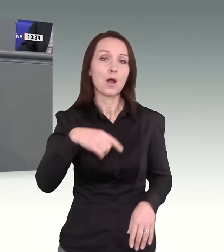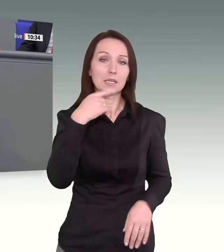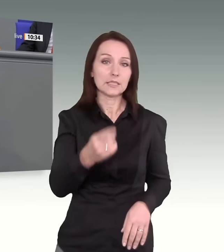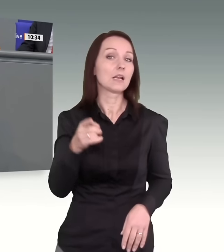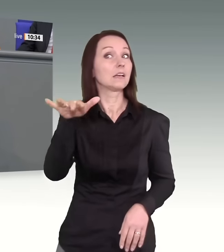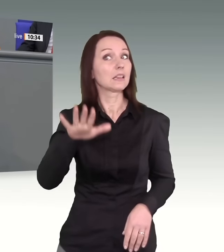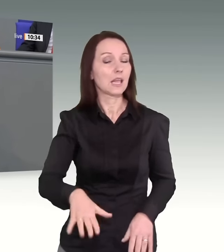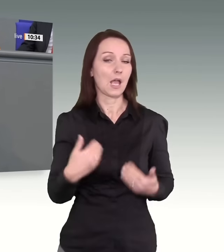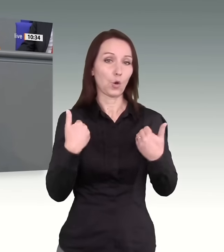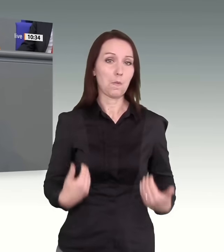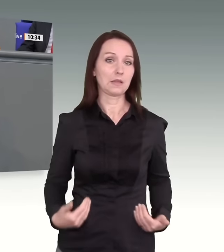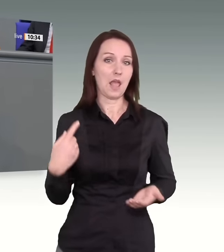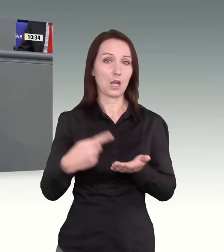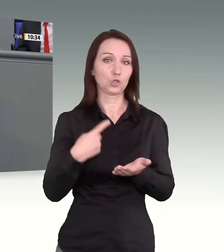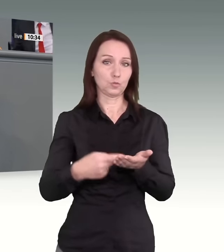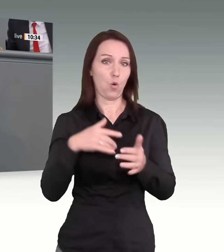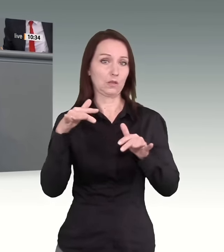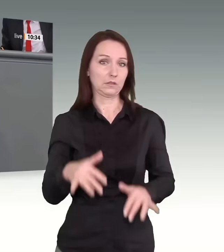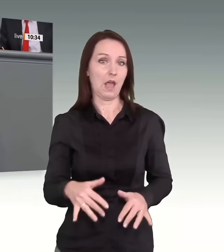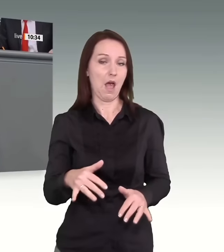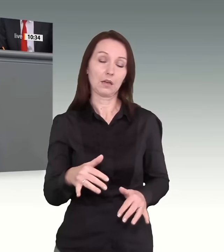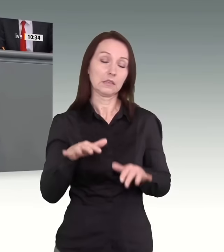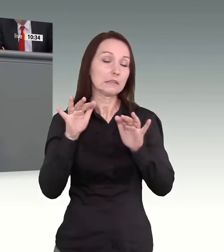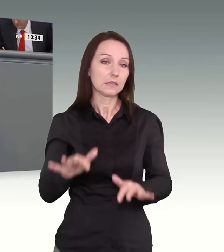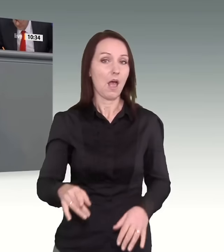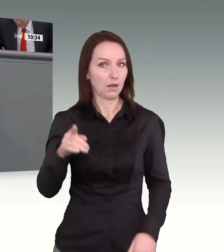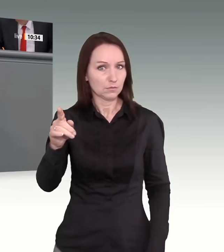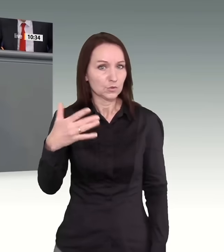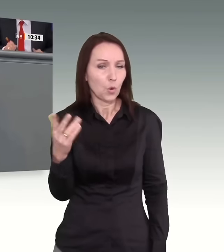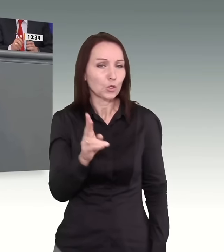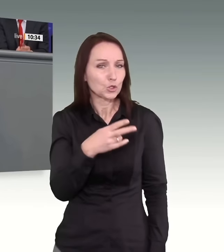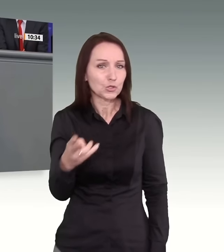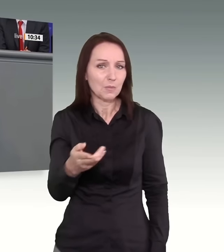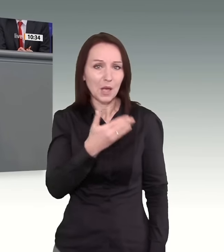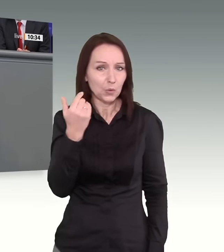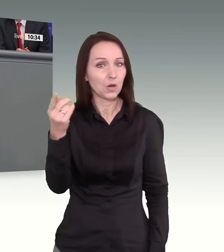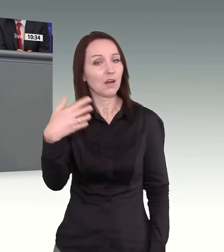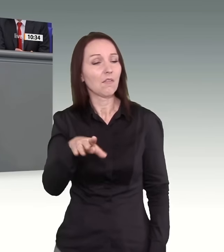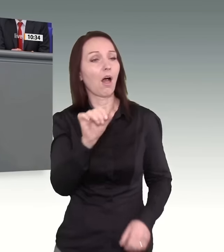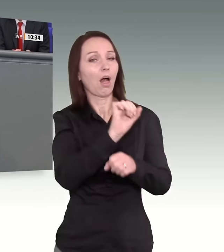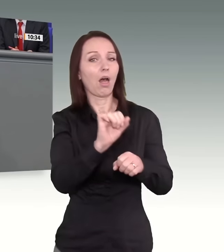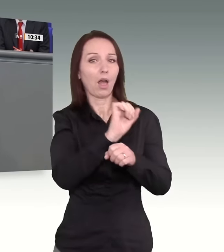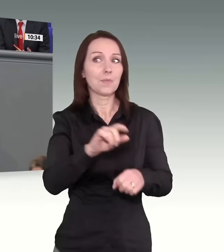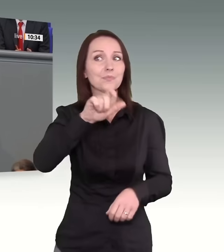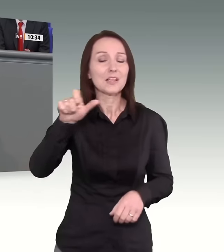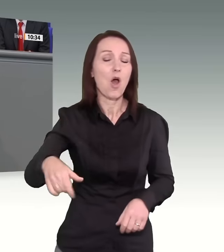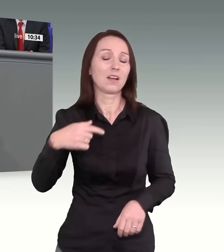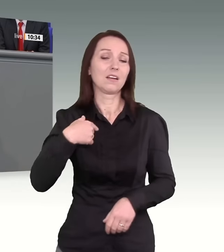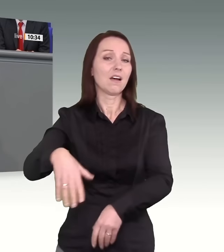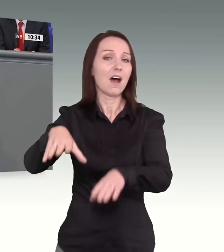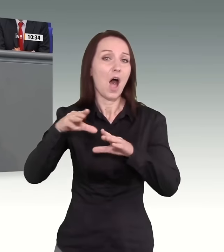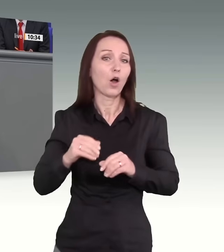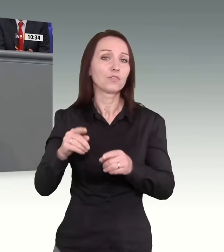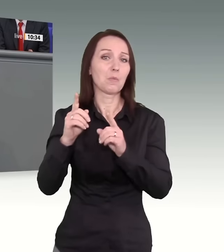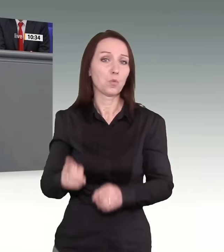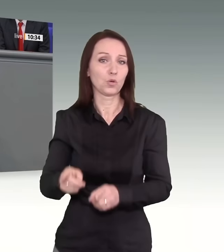vorgegaukelt, wir müssten diese Leute aufnehmen, das kann eben genau nicht sein, weil Asyl eben die individuelle Aufnahmeentscheidung